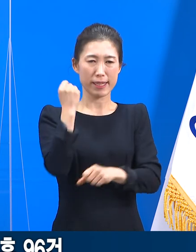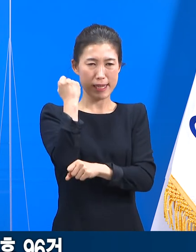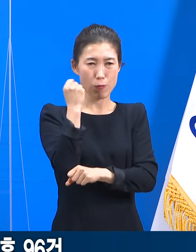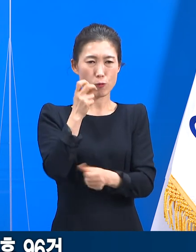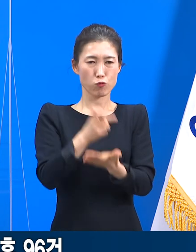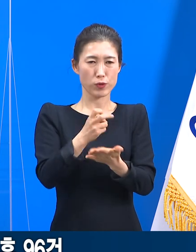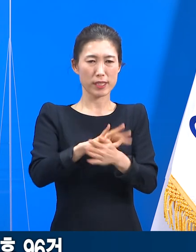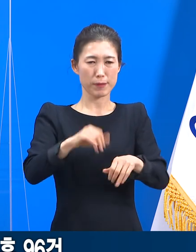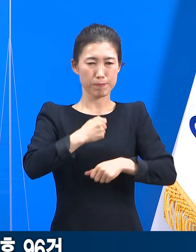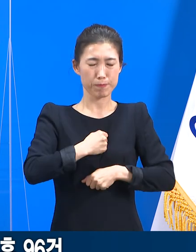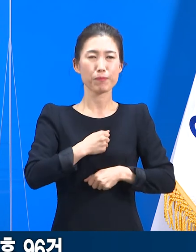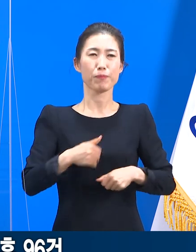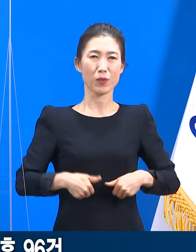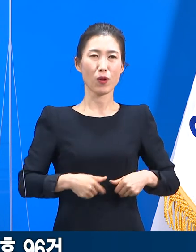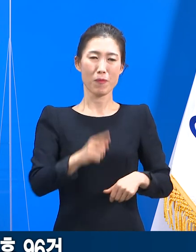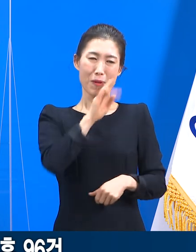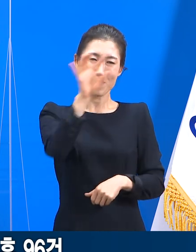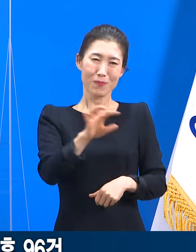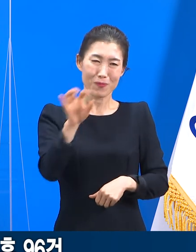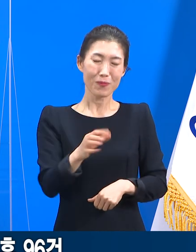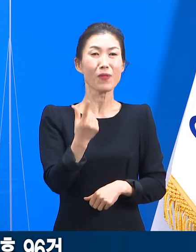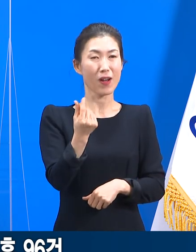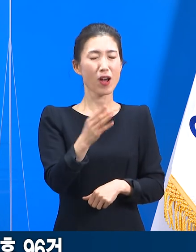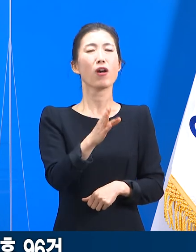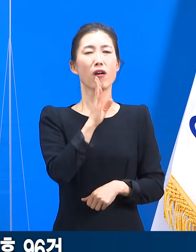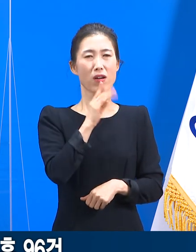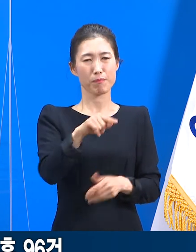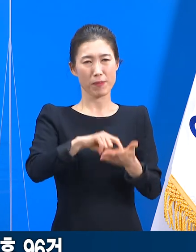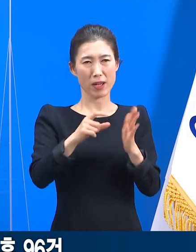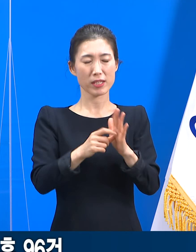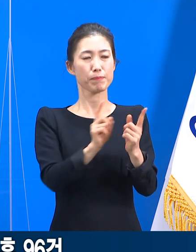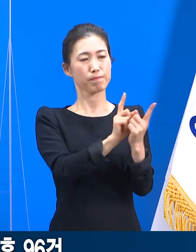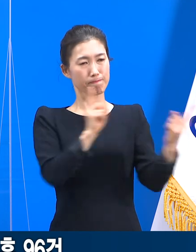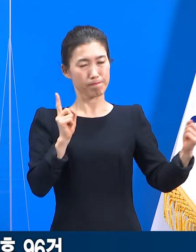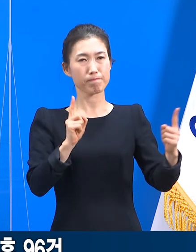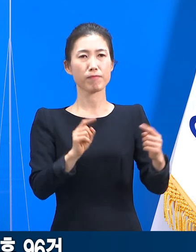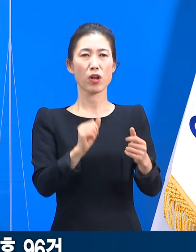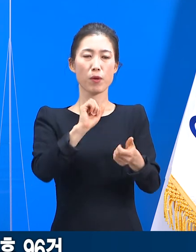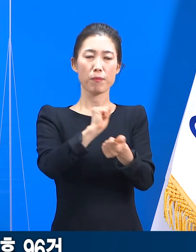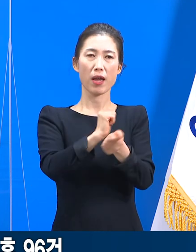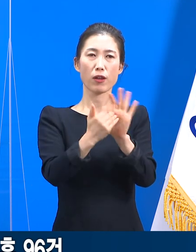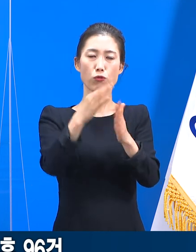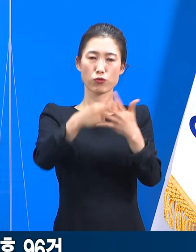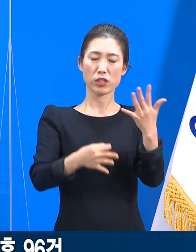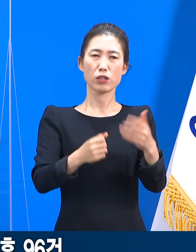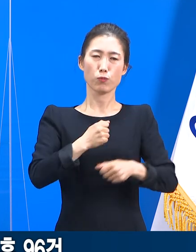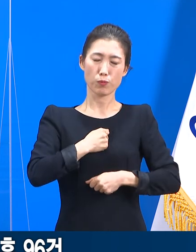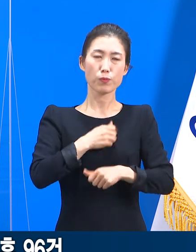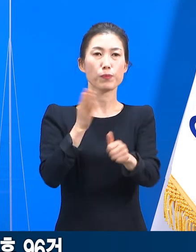아무리 강조해도 지나치지 않습니다. 거리 두기 방역수칙을 준수해 주십시오.